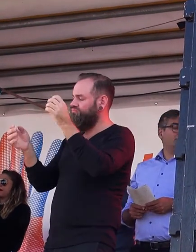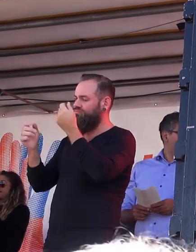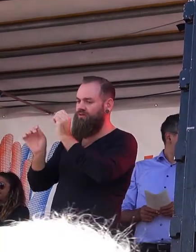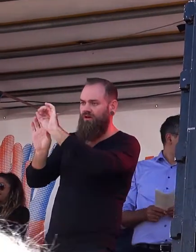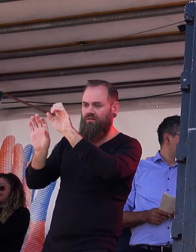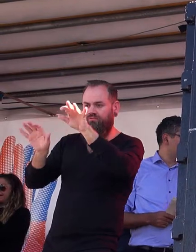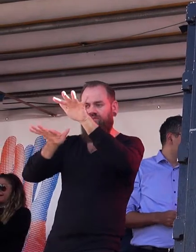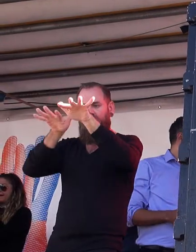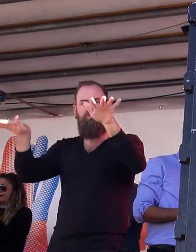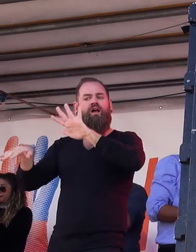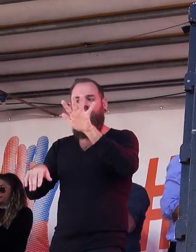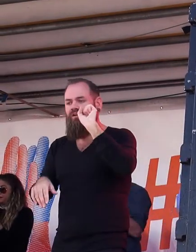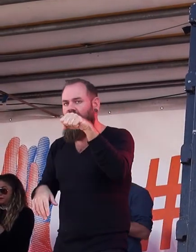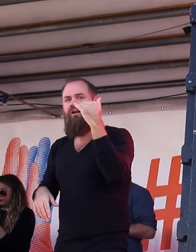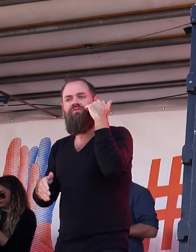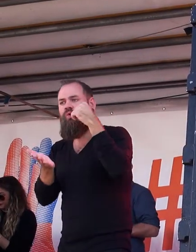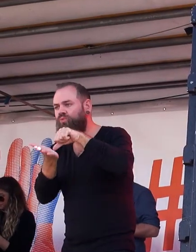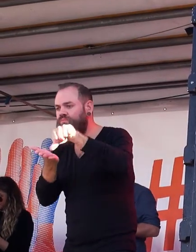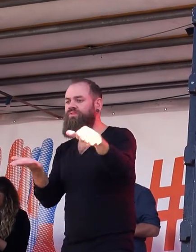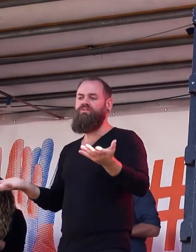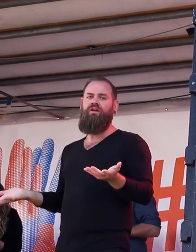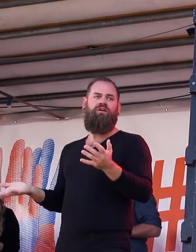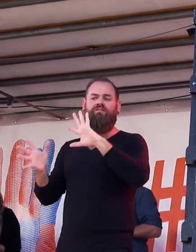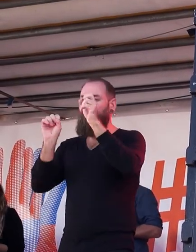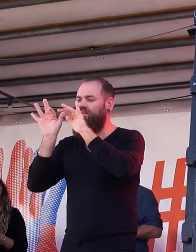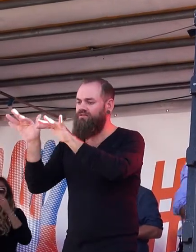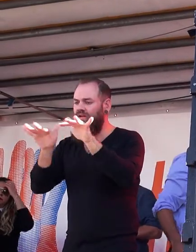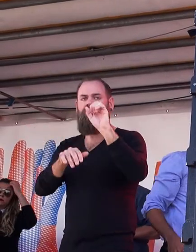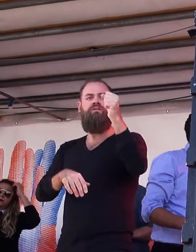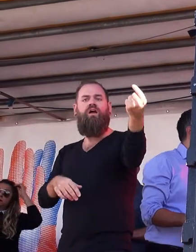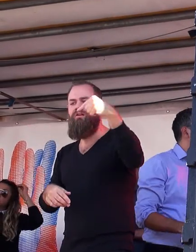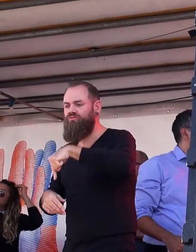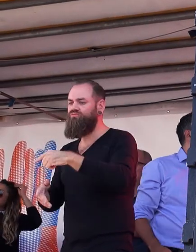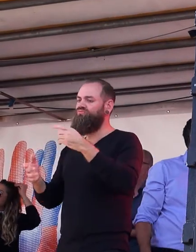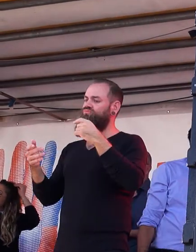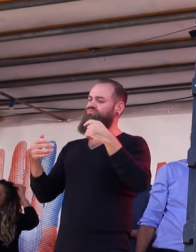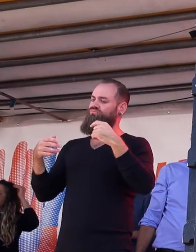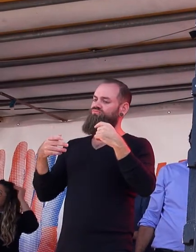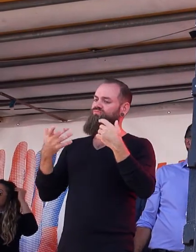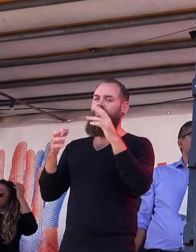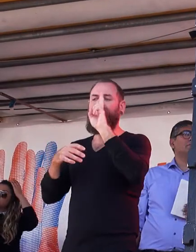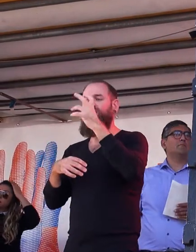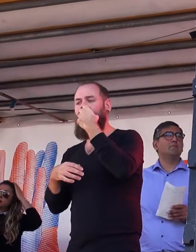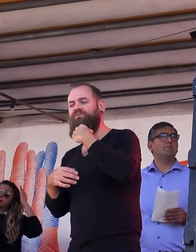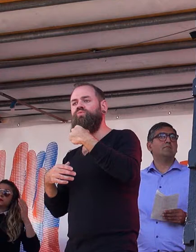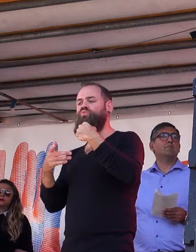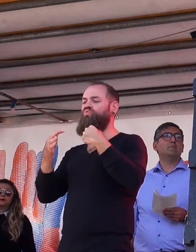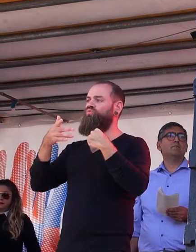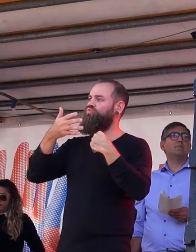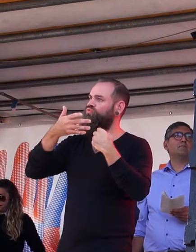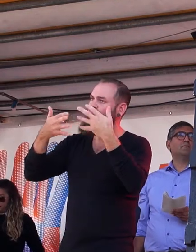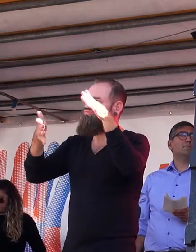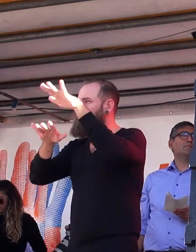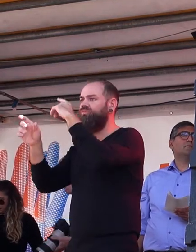für die, die hier sind, für die, die hierher gekommen sind und für die, die auch noch zu uns kommen. Liebe Kolleginnen und Kollegen,